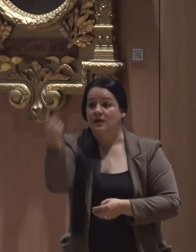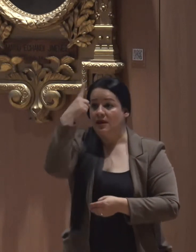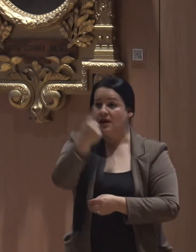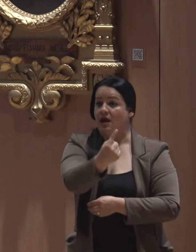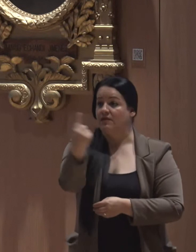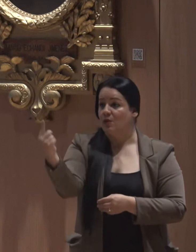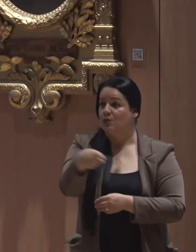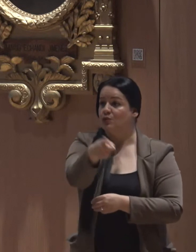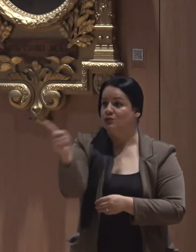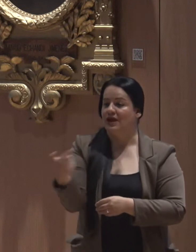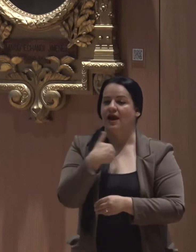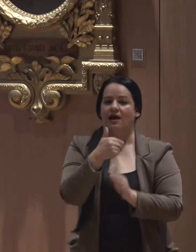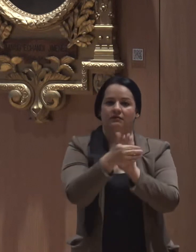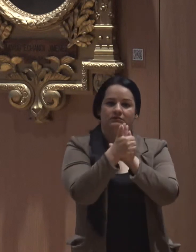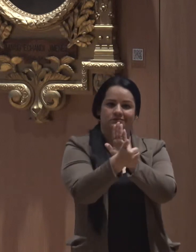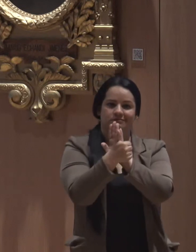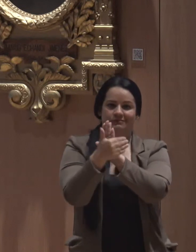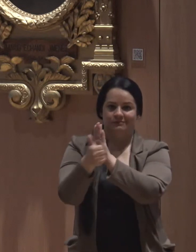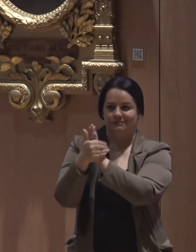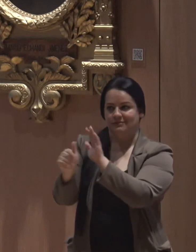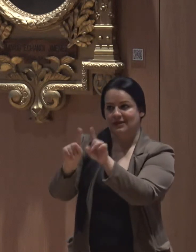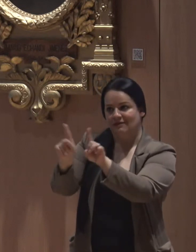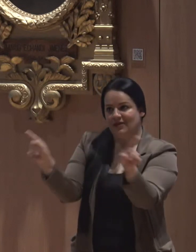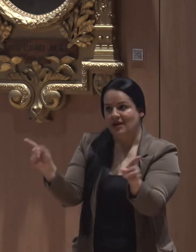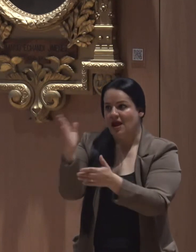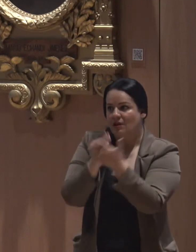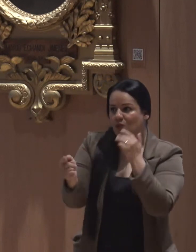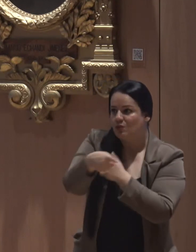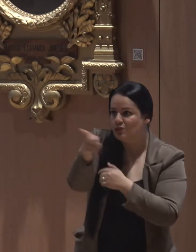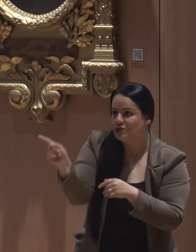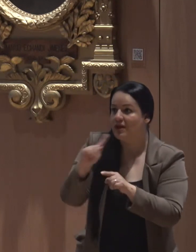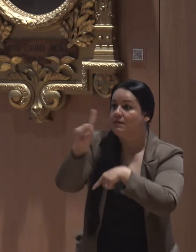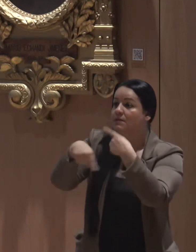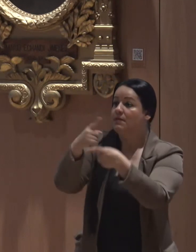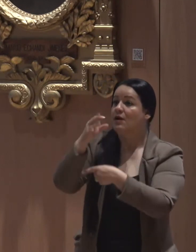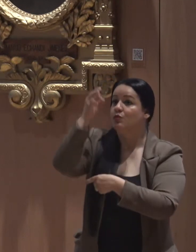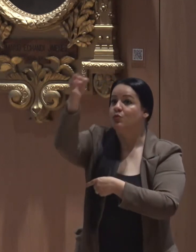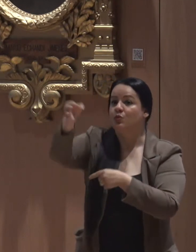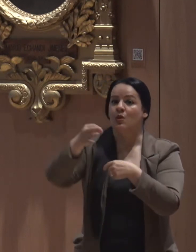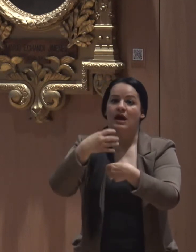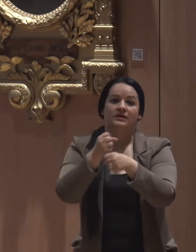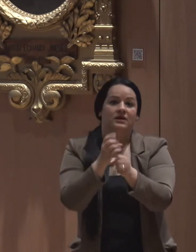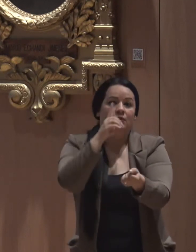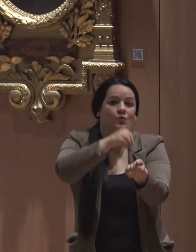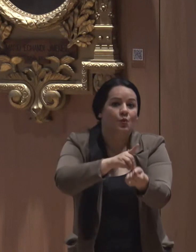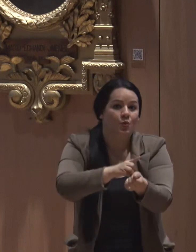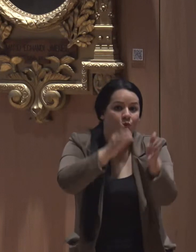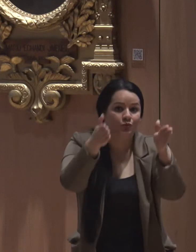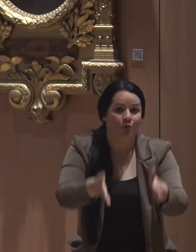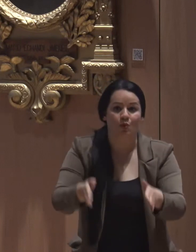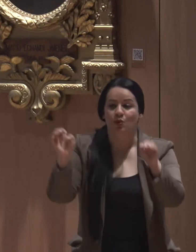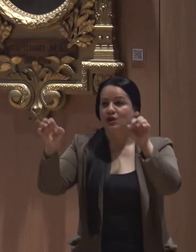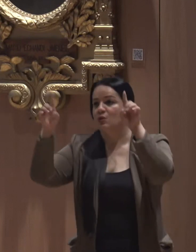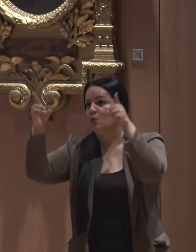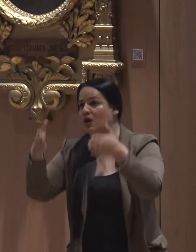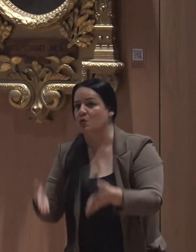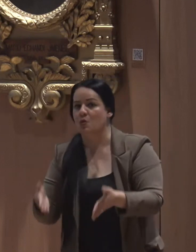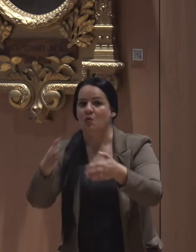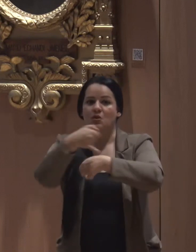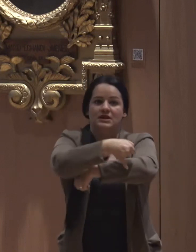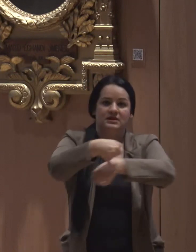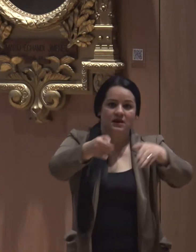ustedes tiene habilidades distintas. Algunos de ustedes van a ser doctores, otros educadores, otros